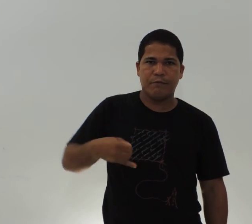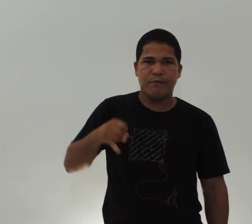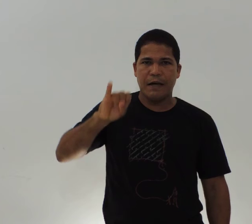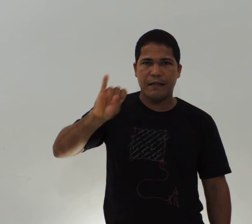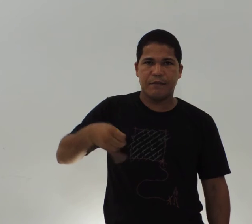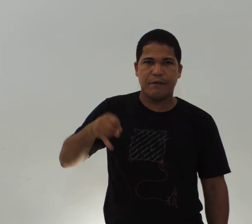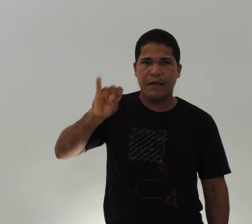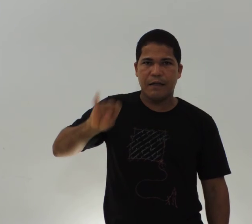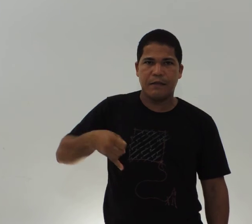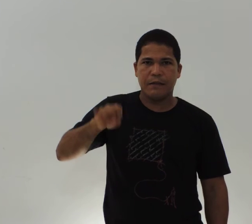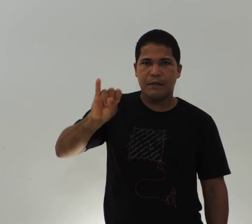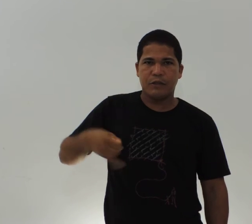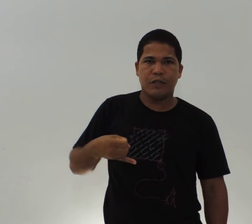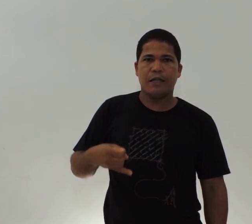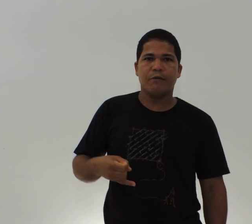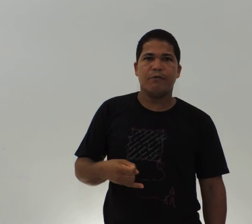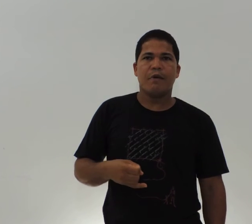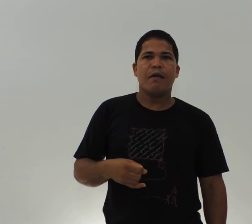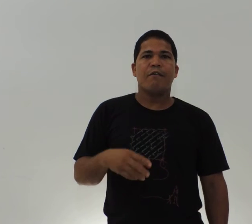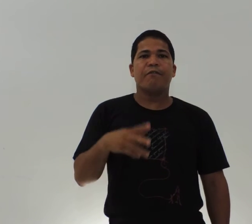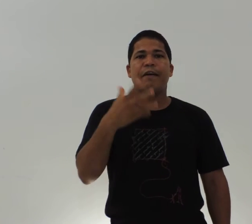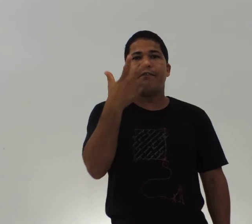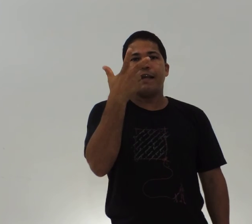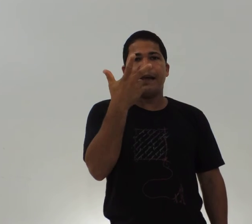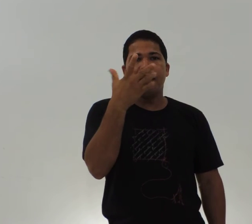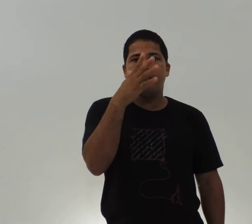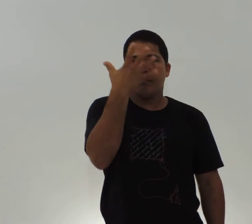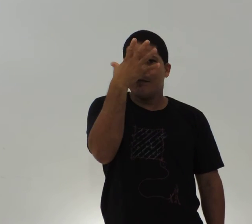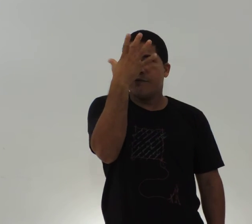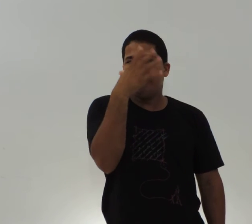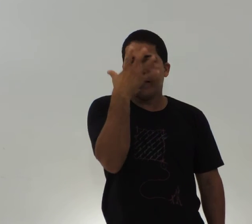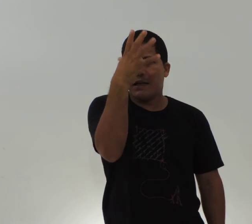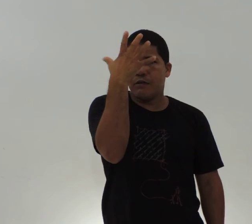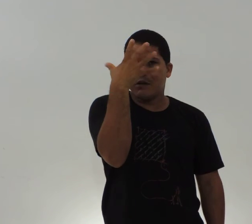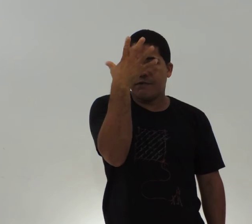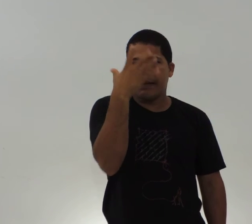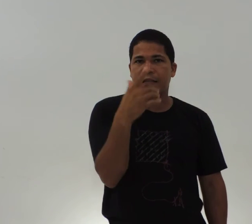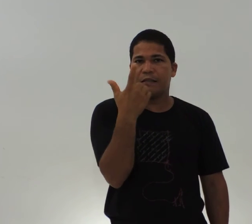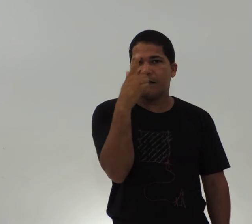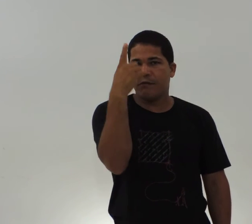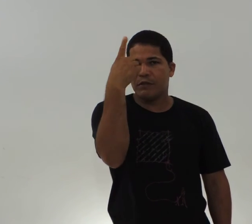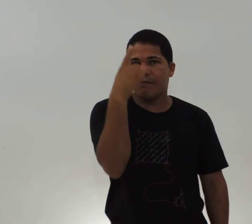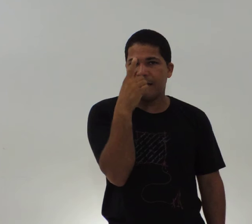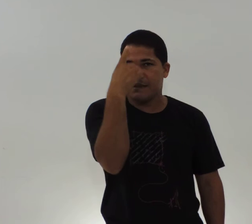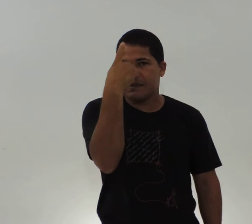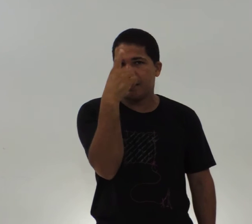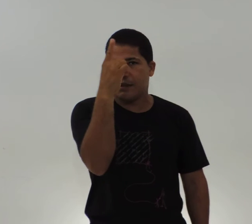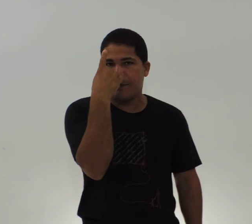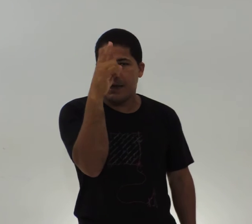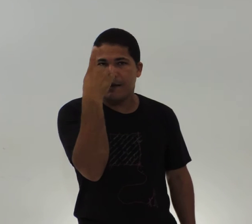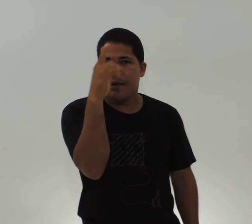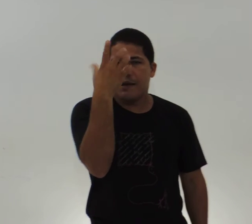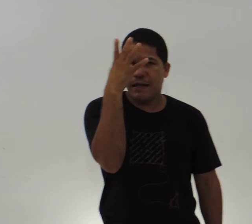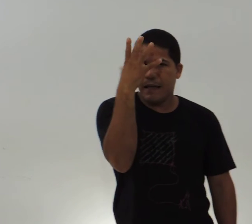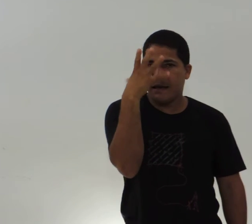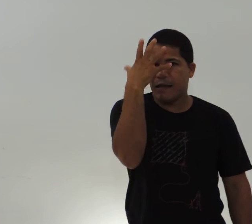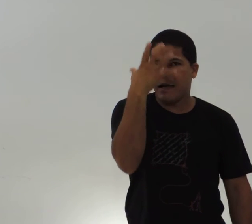dá essa virada, janeiro. Fevereiro, fevereiro você faz assim, você faz assim também, que é